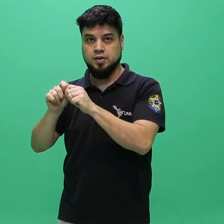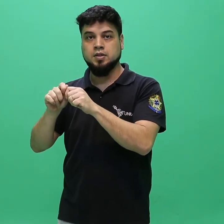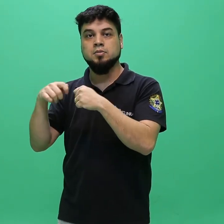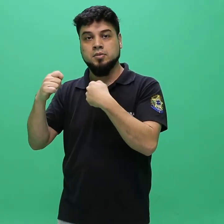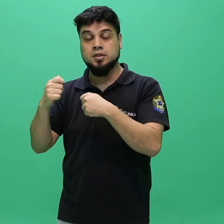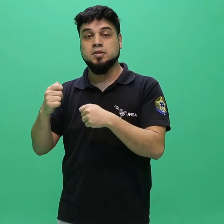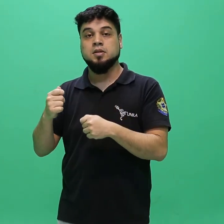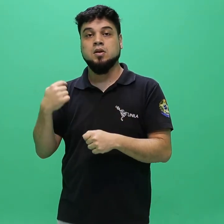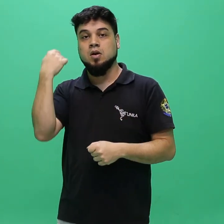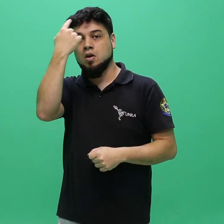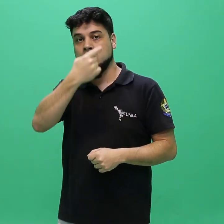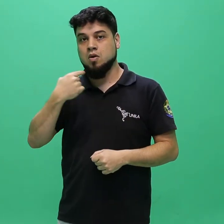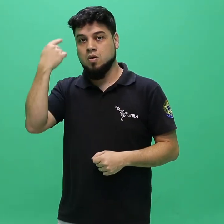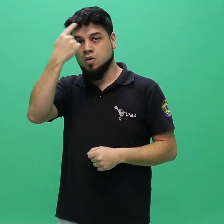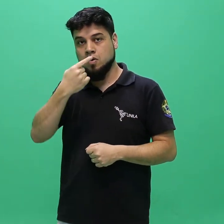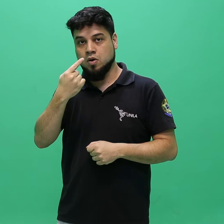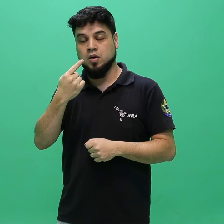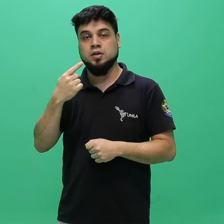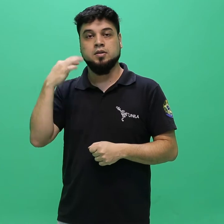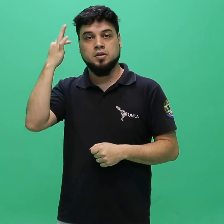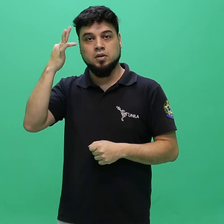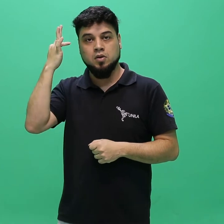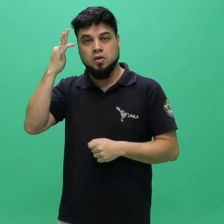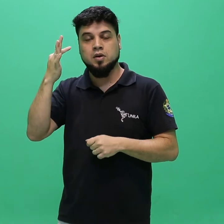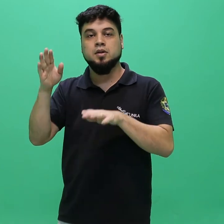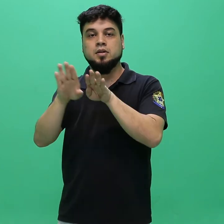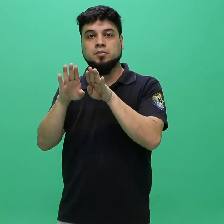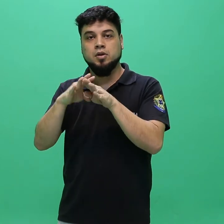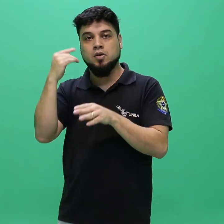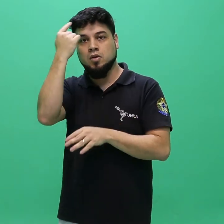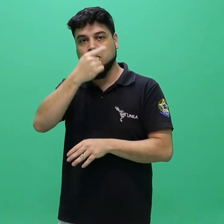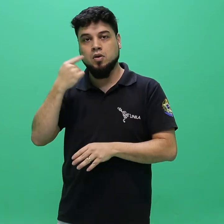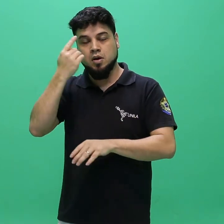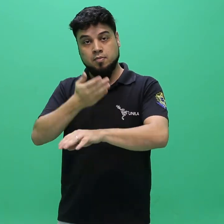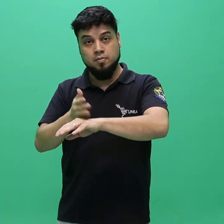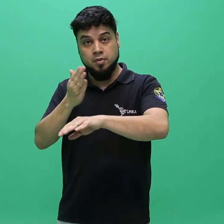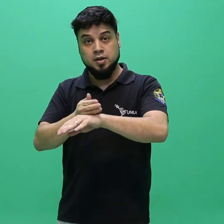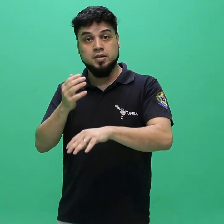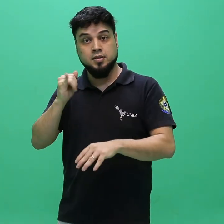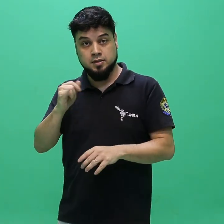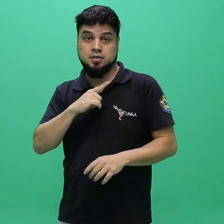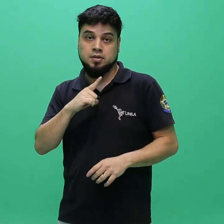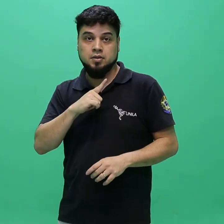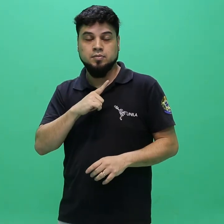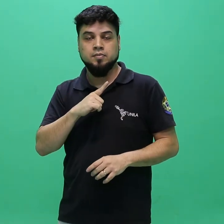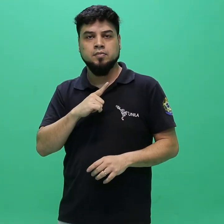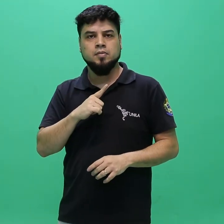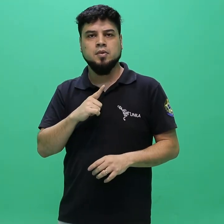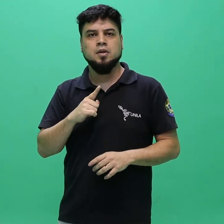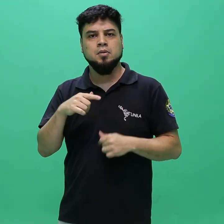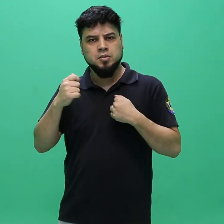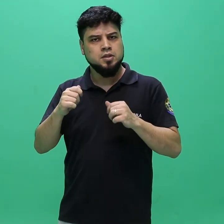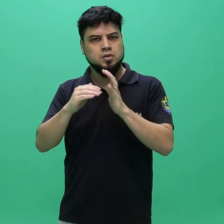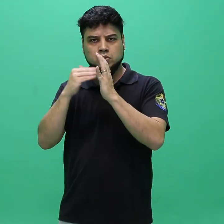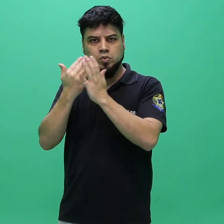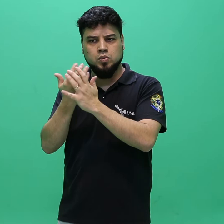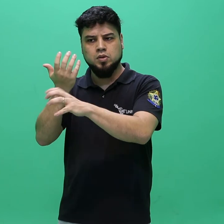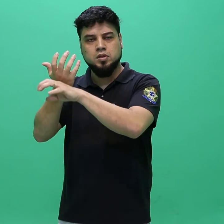a carga horária teórica e prática, quando houver, integralizada, aprovada no curso de